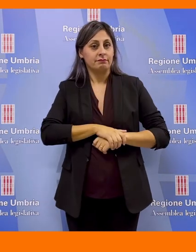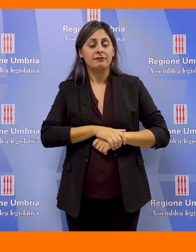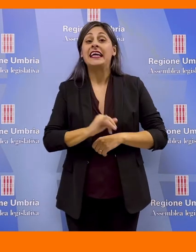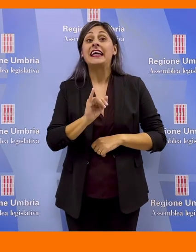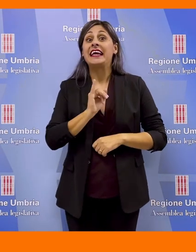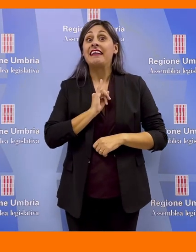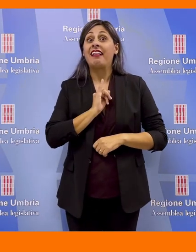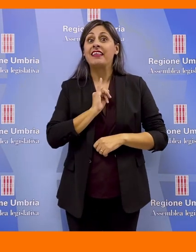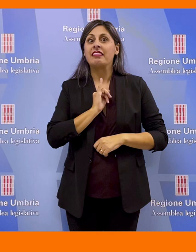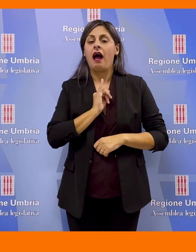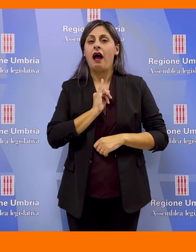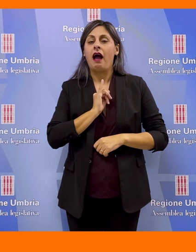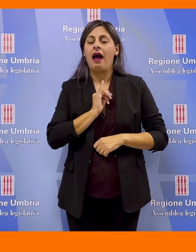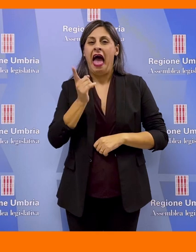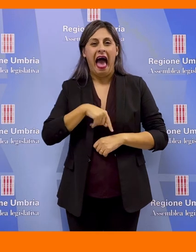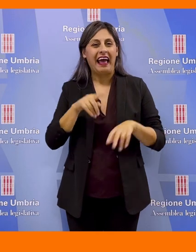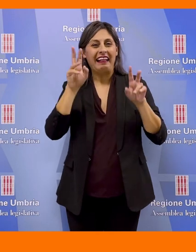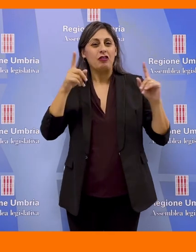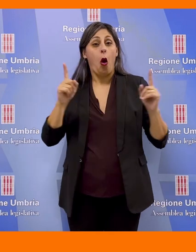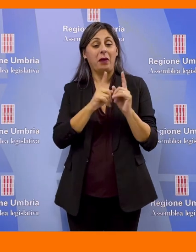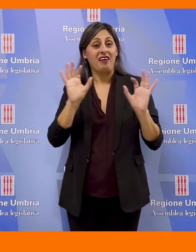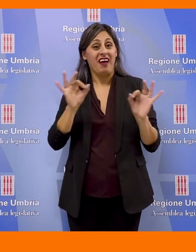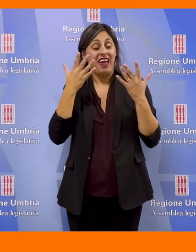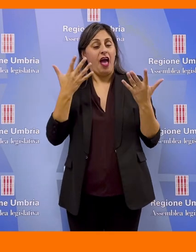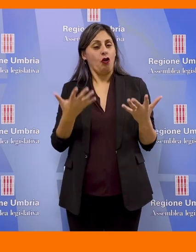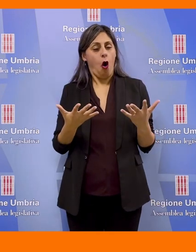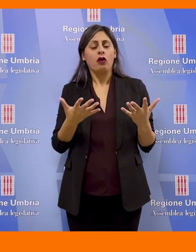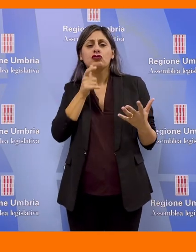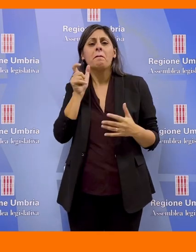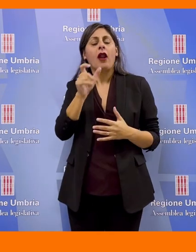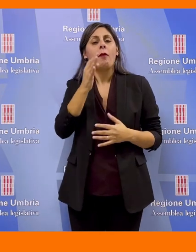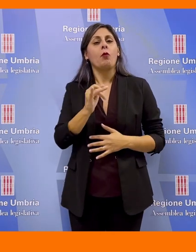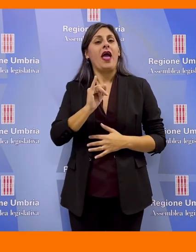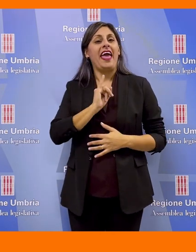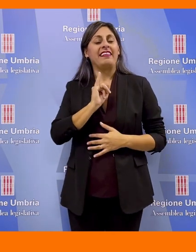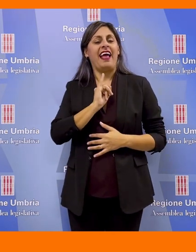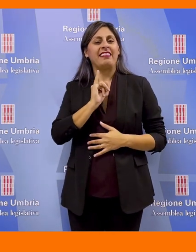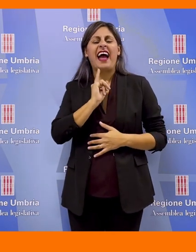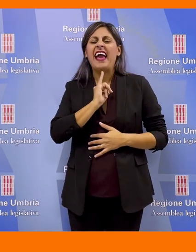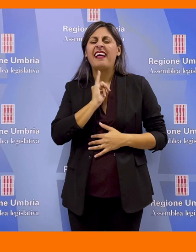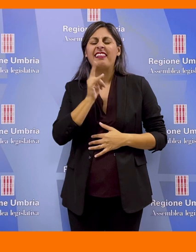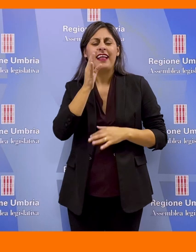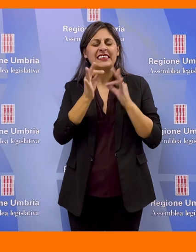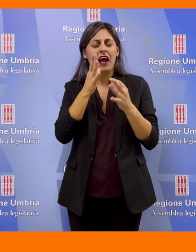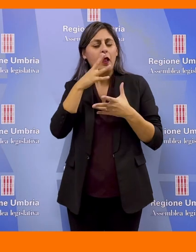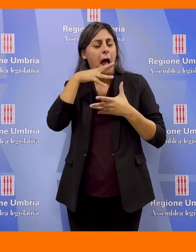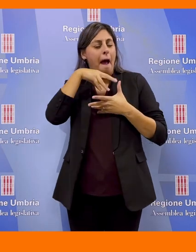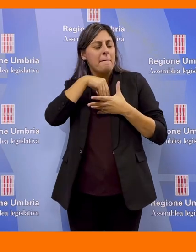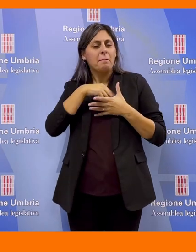Identità. Anche nel titolo breve che abbiamo dato all'evento ci è riportata questa parola, di così intimo e potente significato.